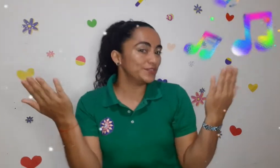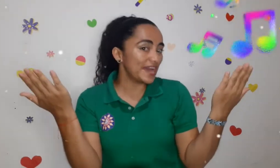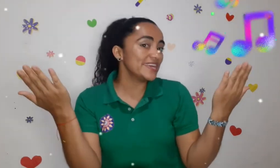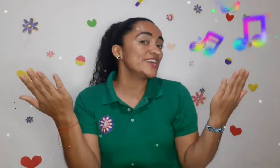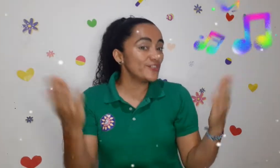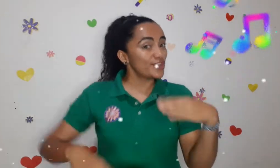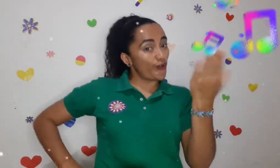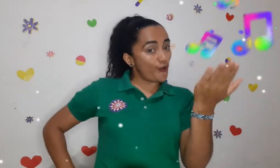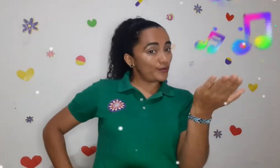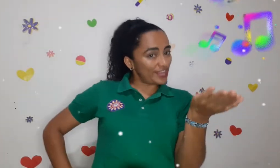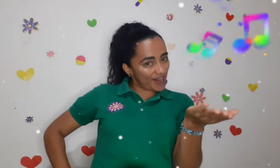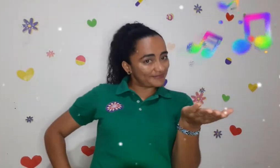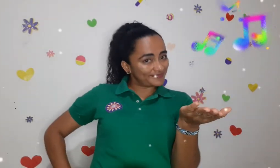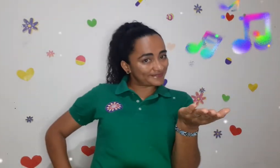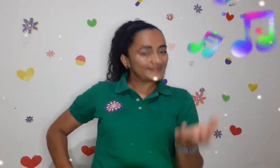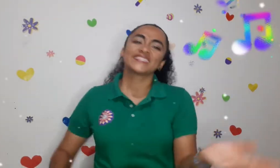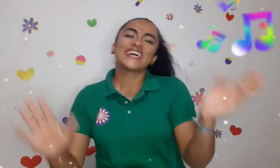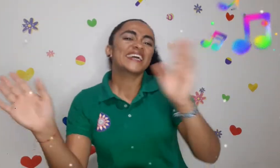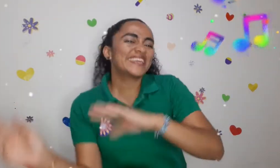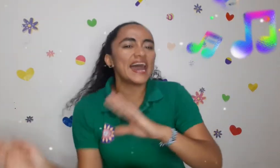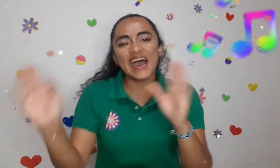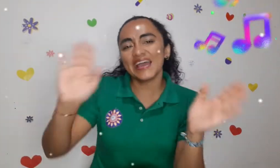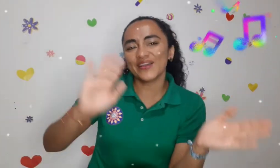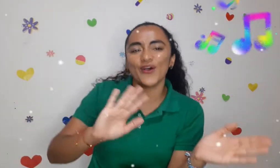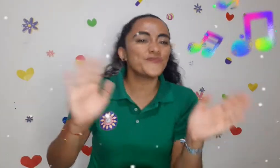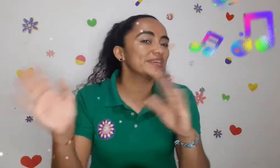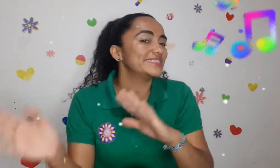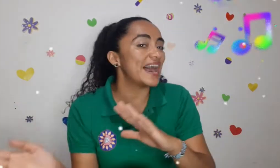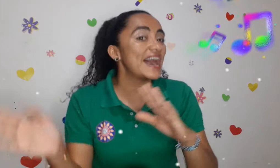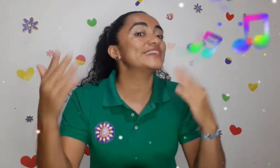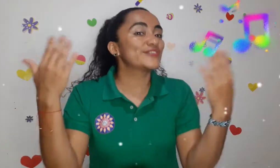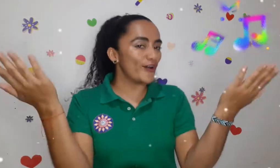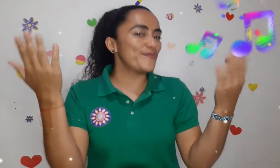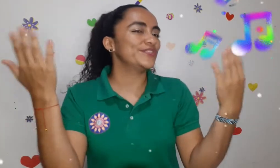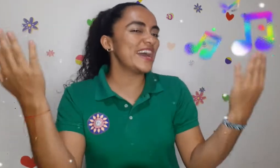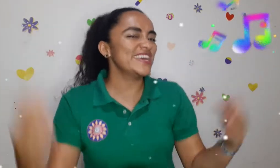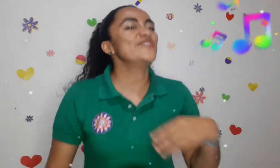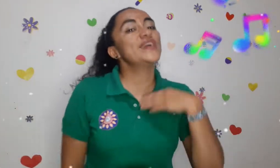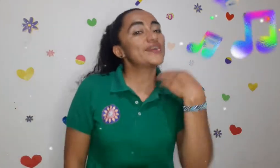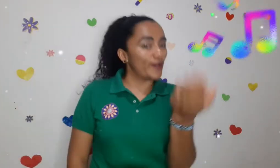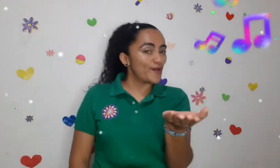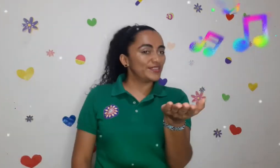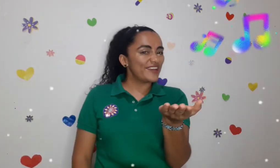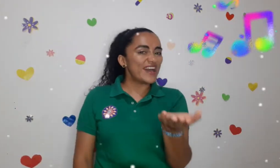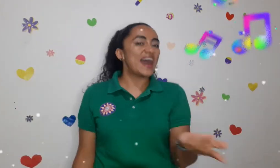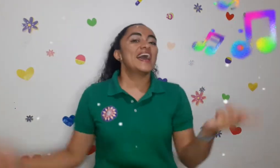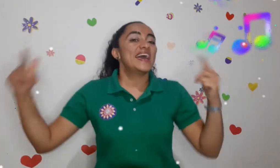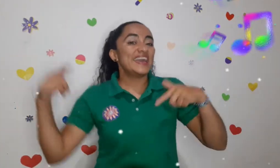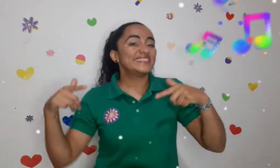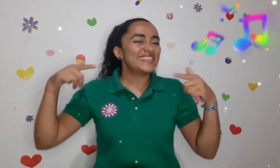te ha ido y cómo te va? ¿Qué hay? ¿Cómo estás? ¿Cómo te ha ido y cómo te va? Este